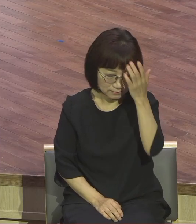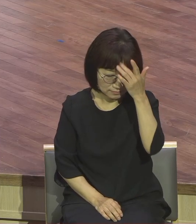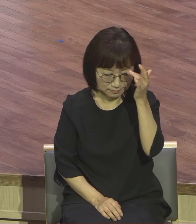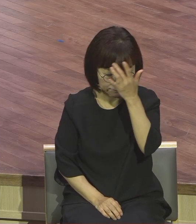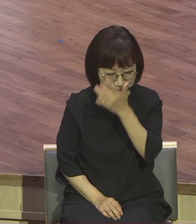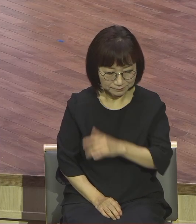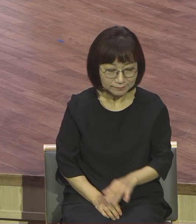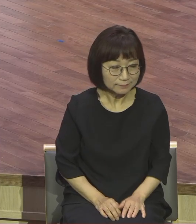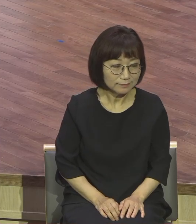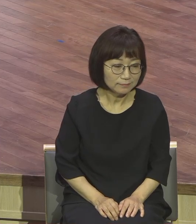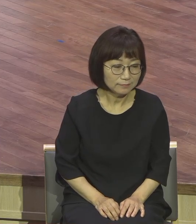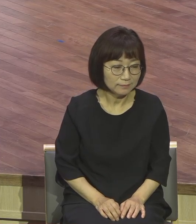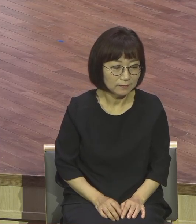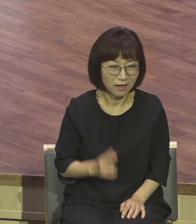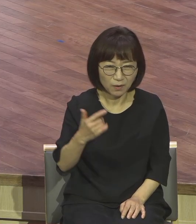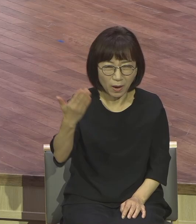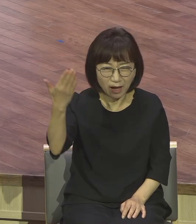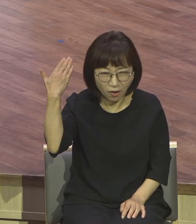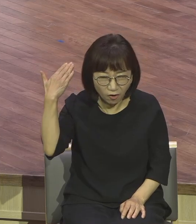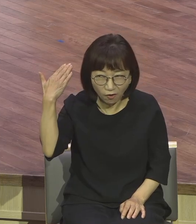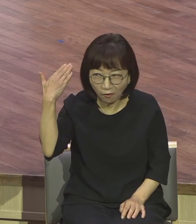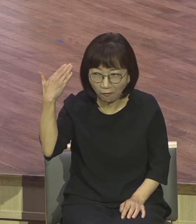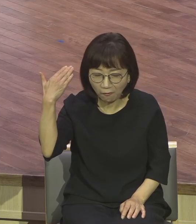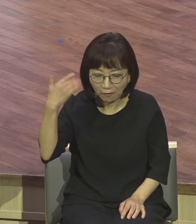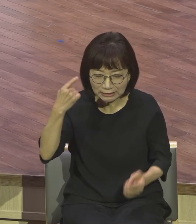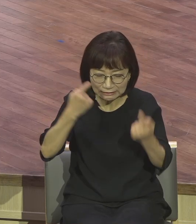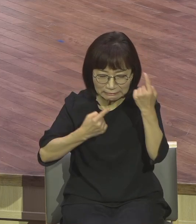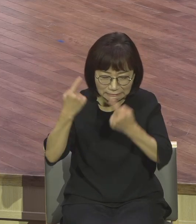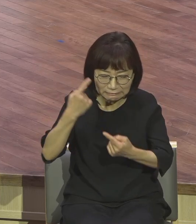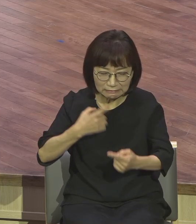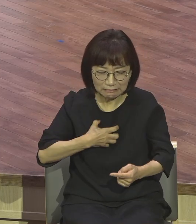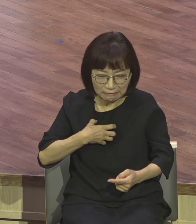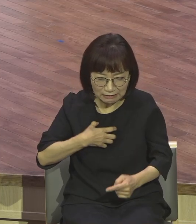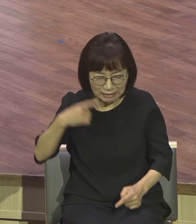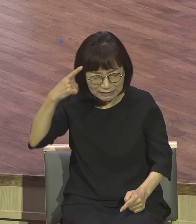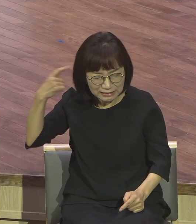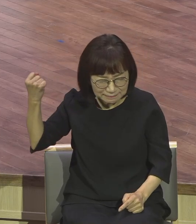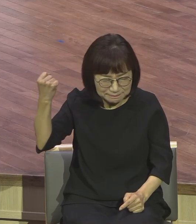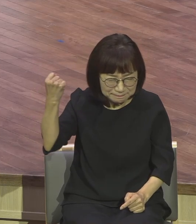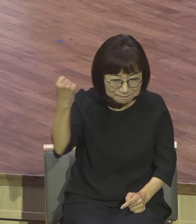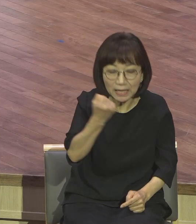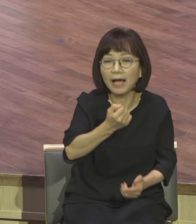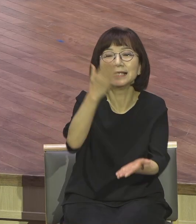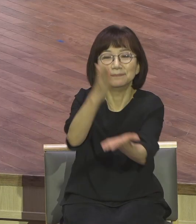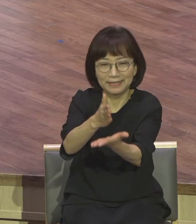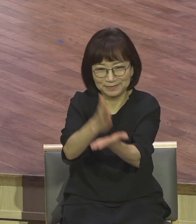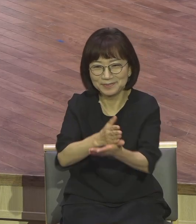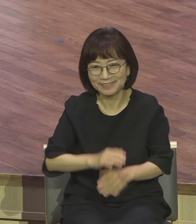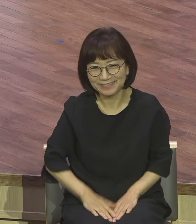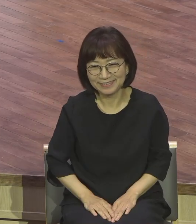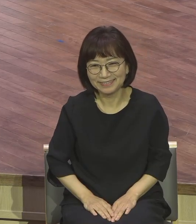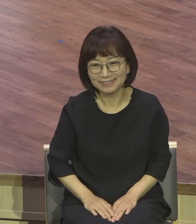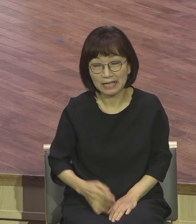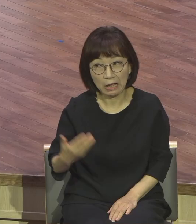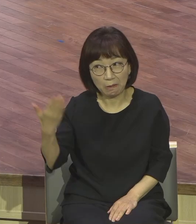과거에 매일 필요 없어요 그랬어 과거에 과거에 인생 살면 안 돼요 미래에 매일 필요도 없어요